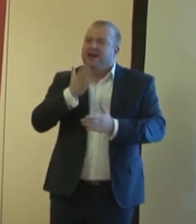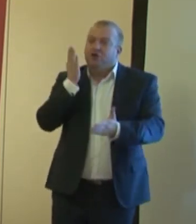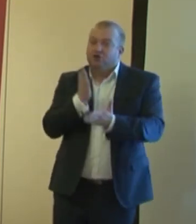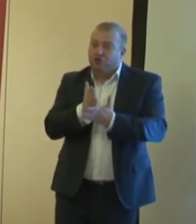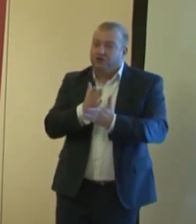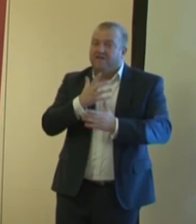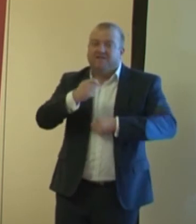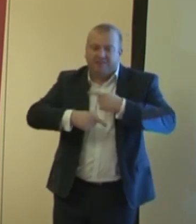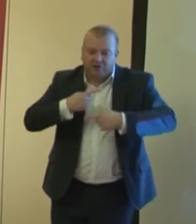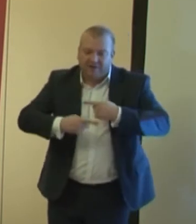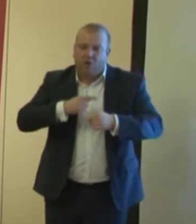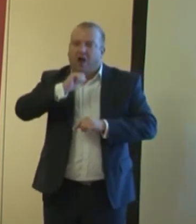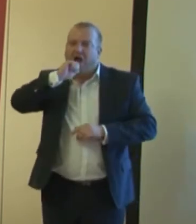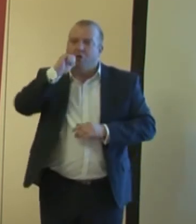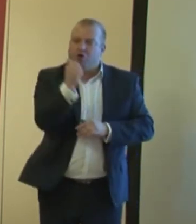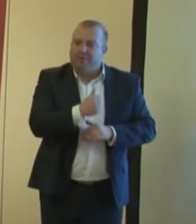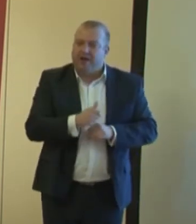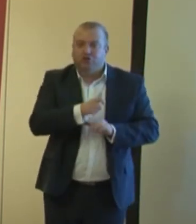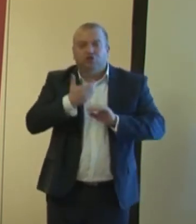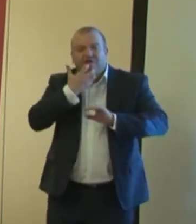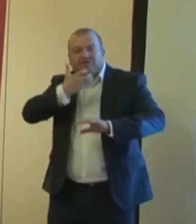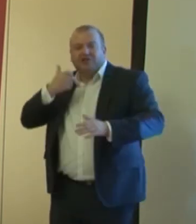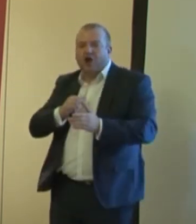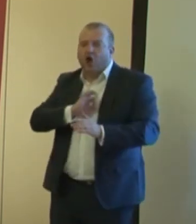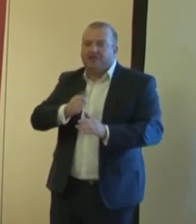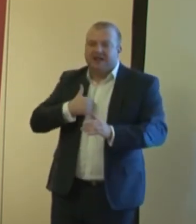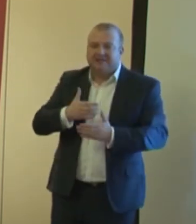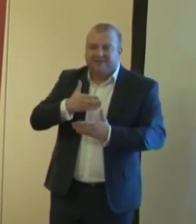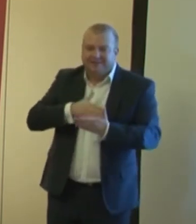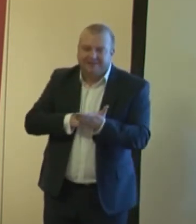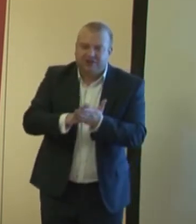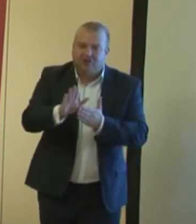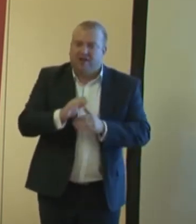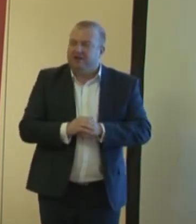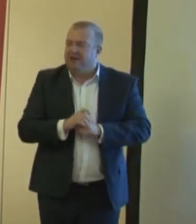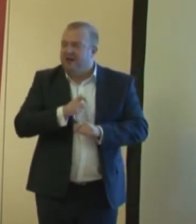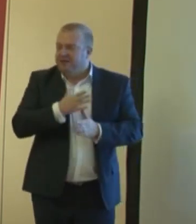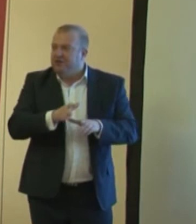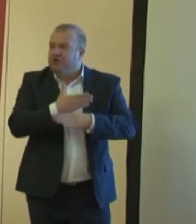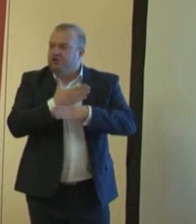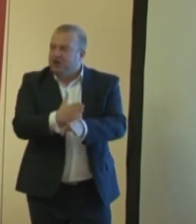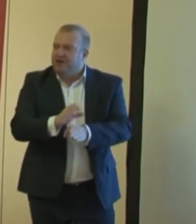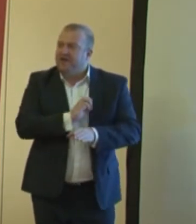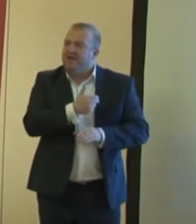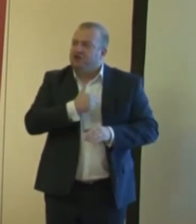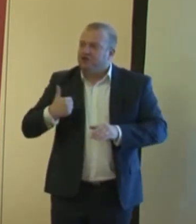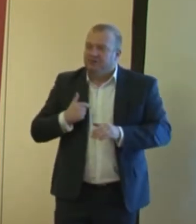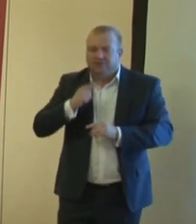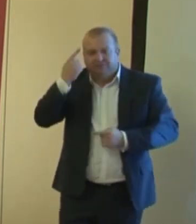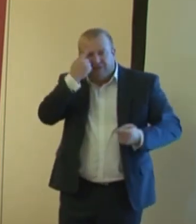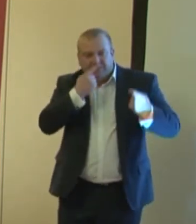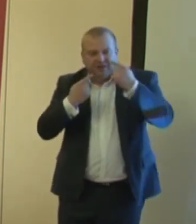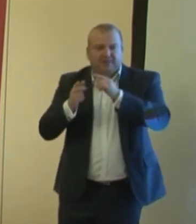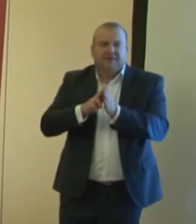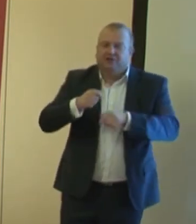wypracowała Europa, ci, którzy wcześniej od nas zaczynali, ale jednocześnie chcemy się dzielić naszymi przemyśleniami,